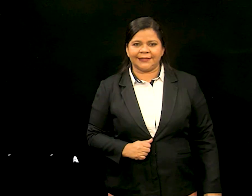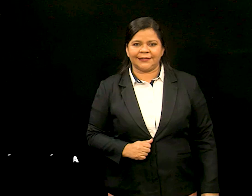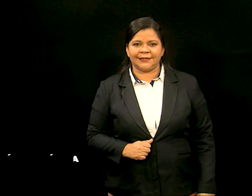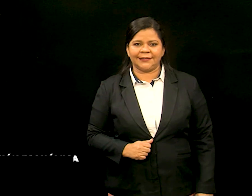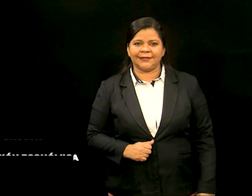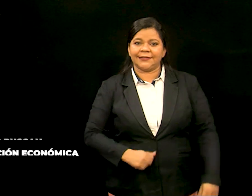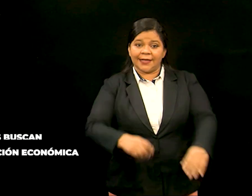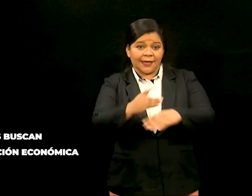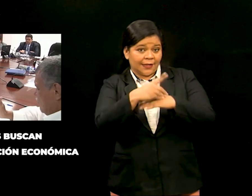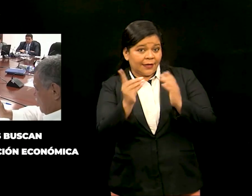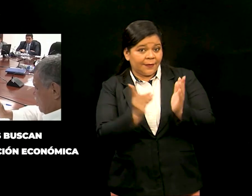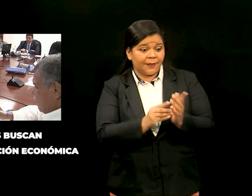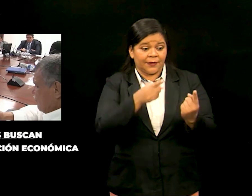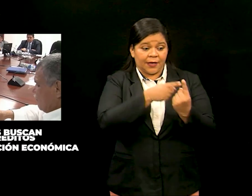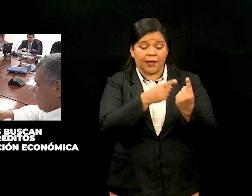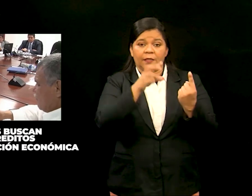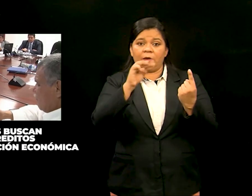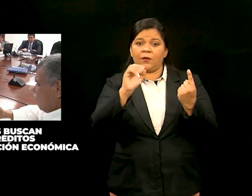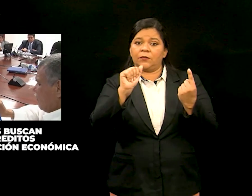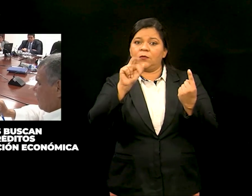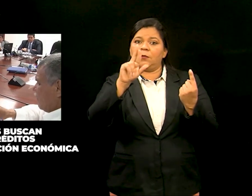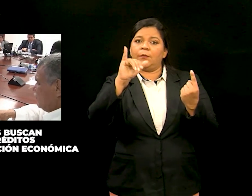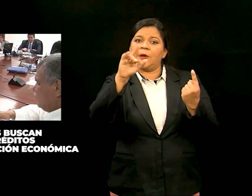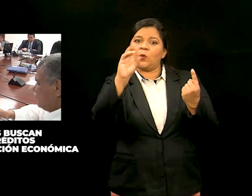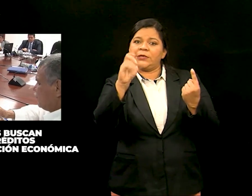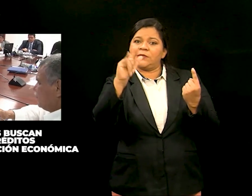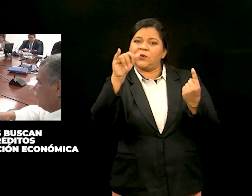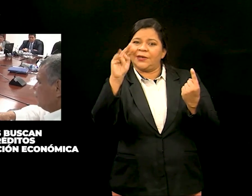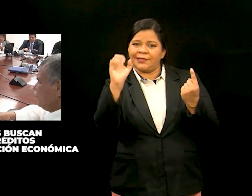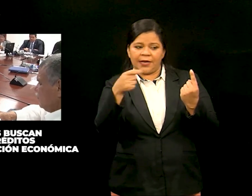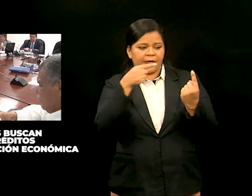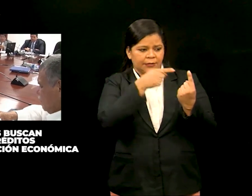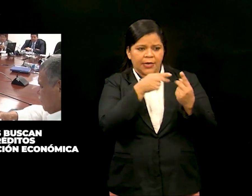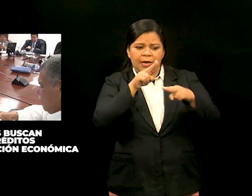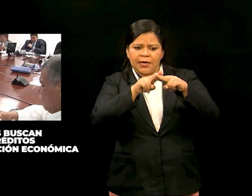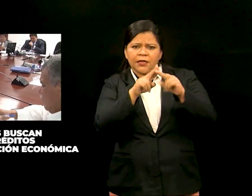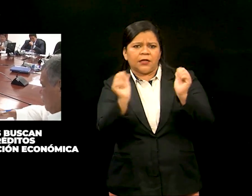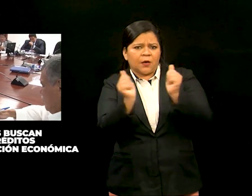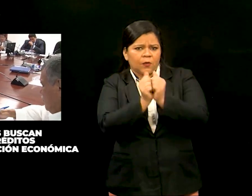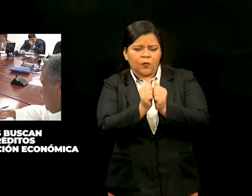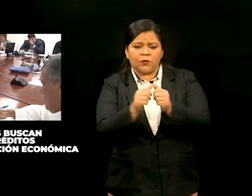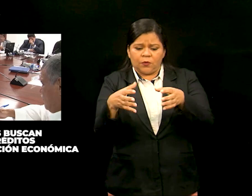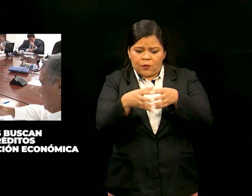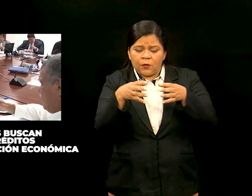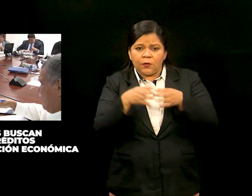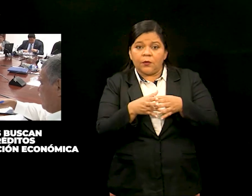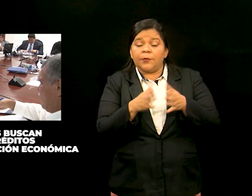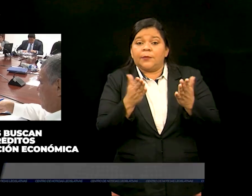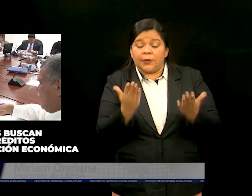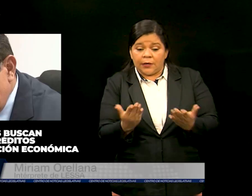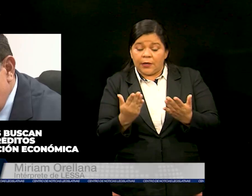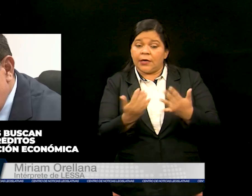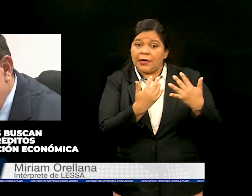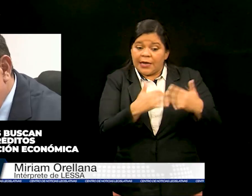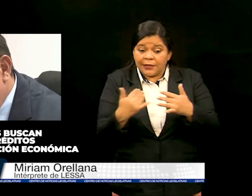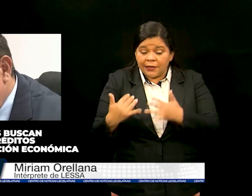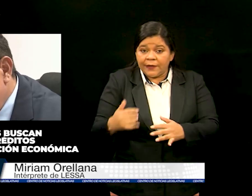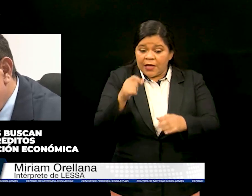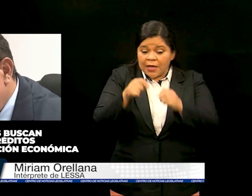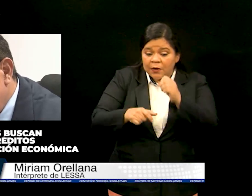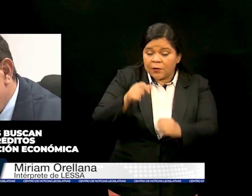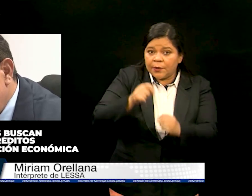El diputado Mauricio Linares del Grupo Parlamentario ARENA, junto a miembros del Movimiento para la reactivación del sector